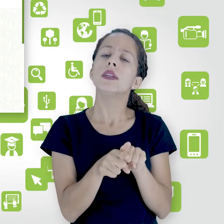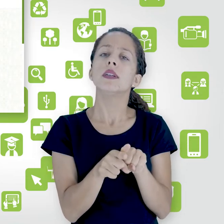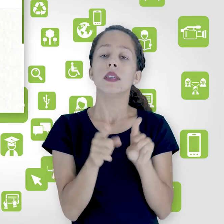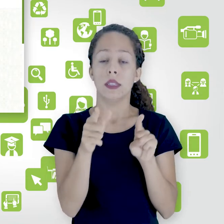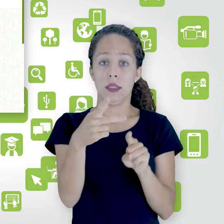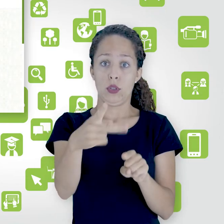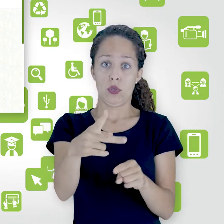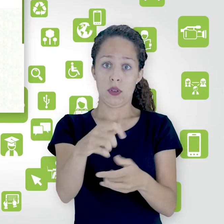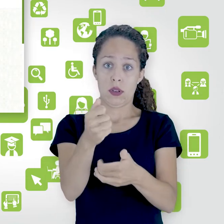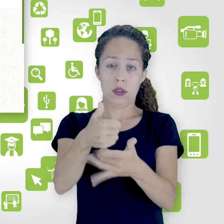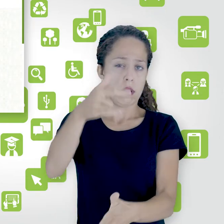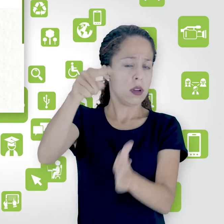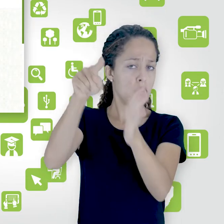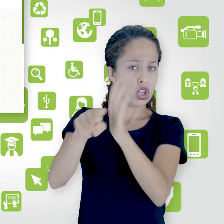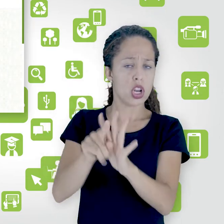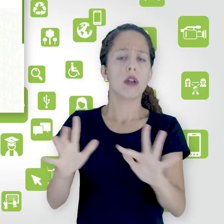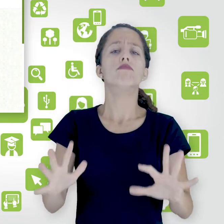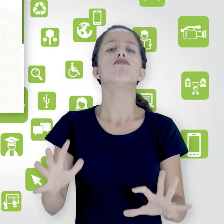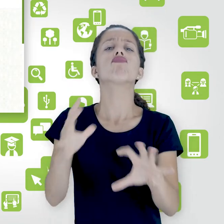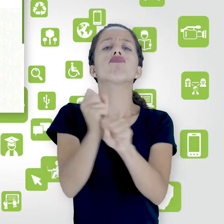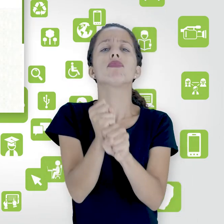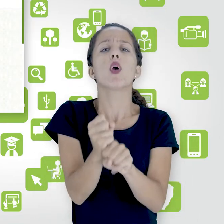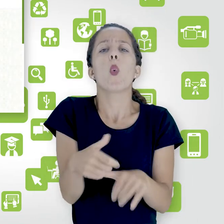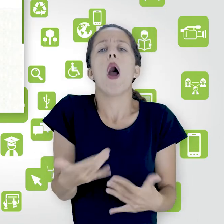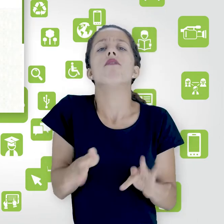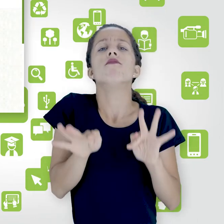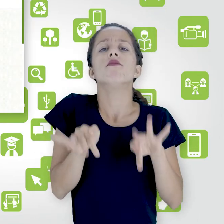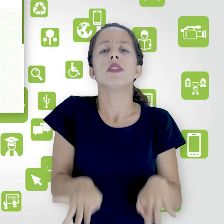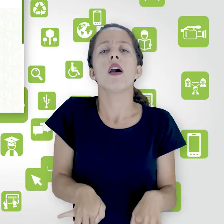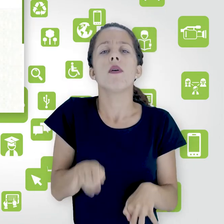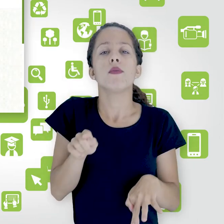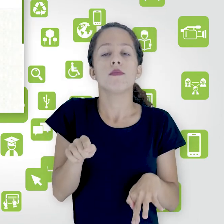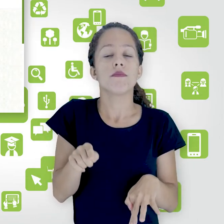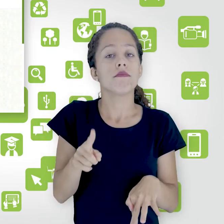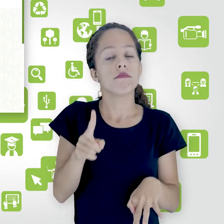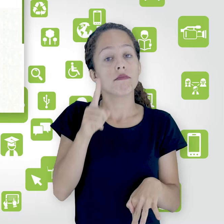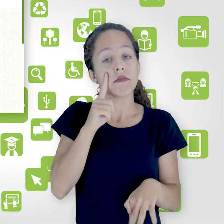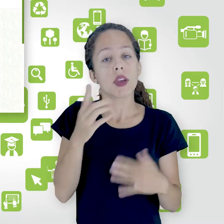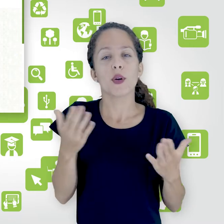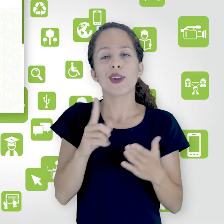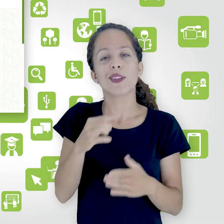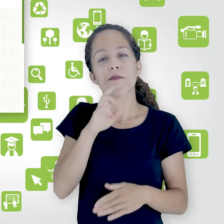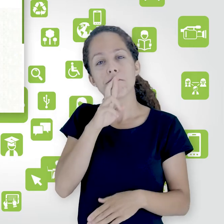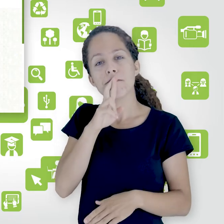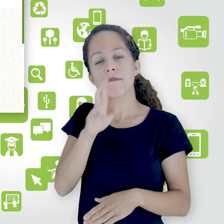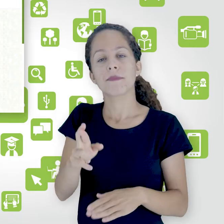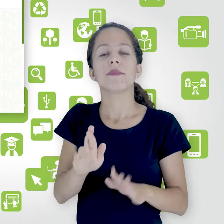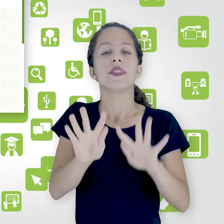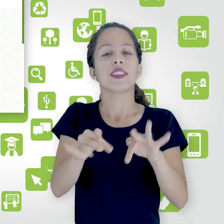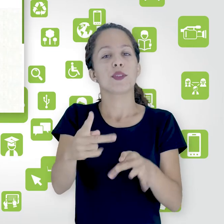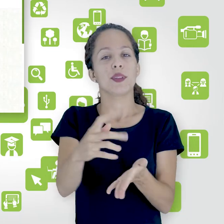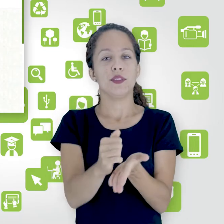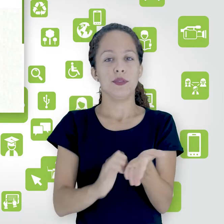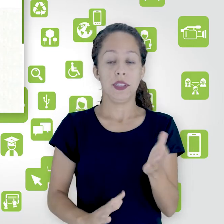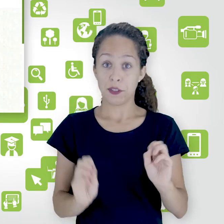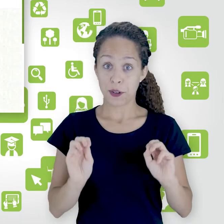sua atividade de questionário. Então, faça a definição aí e finalize sua atividade, ok?